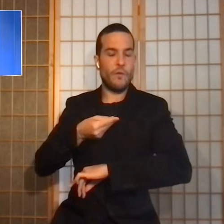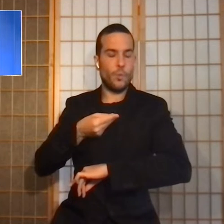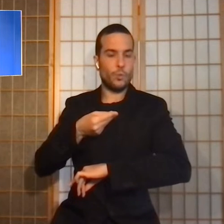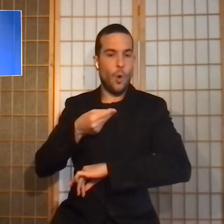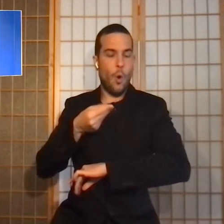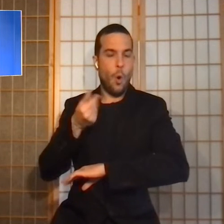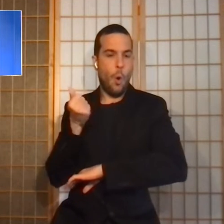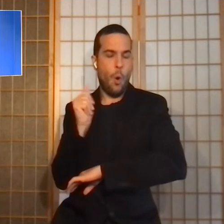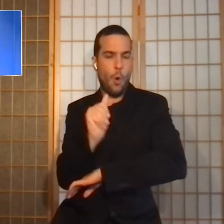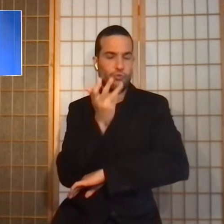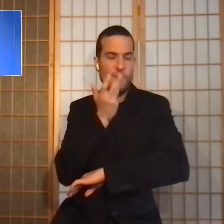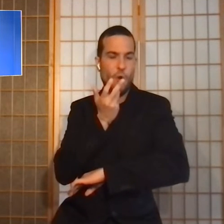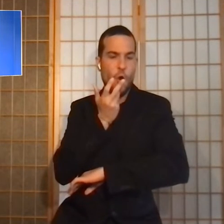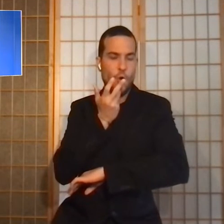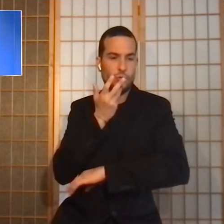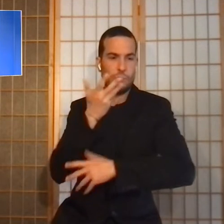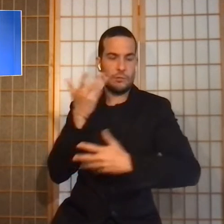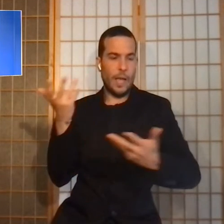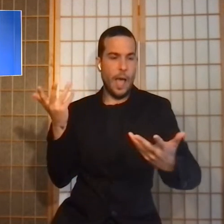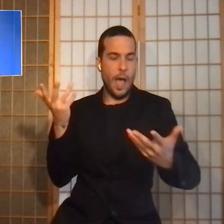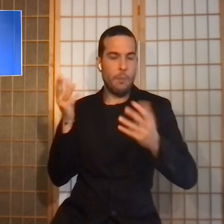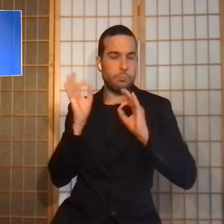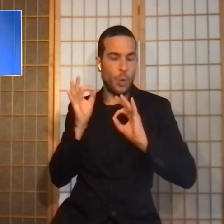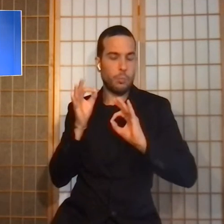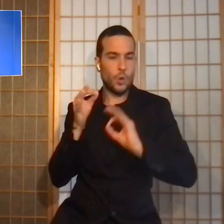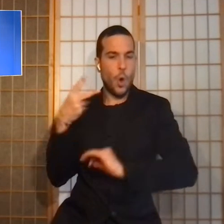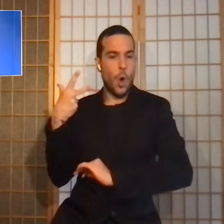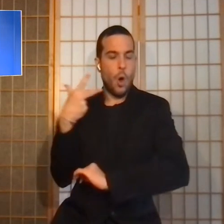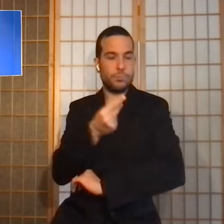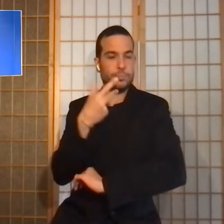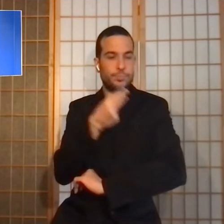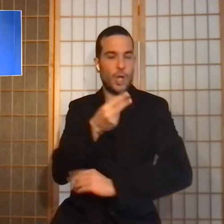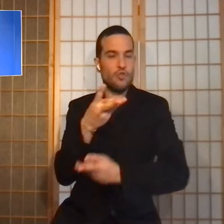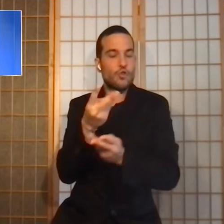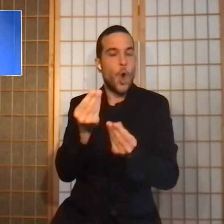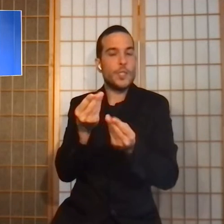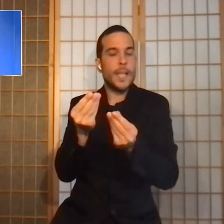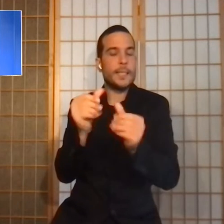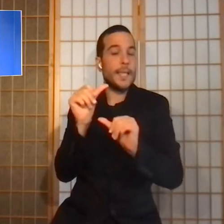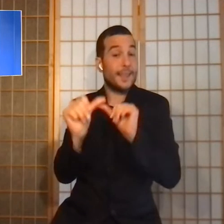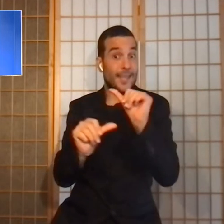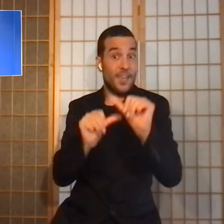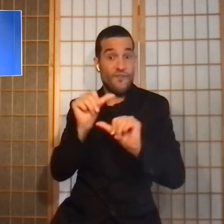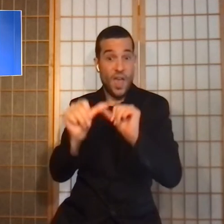insaputa l'inoculazione di sostanze diverse dal vaccino nella convinzione di